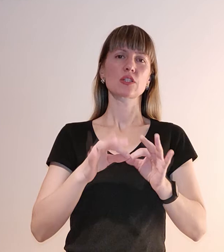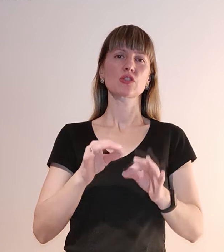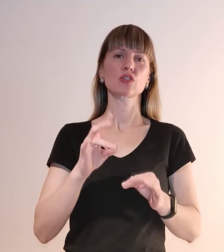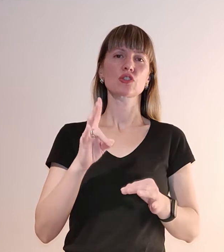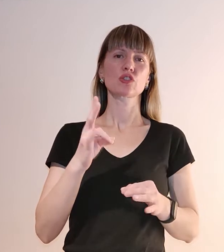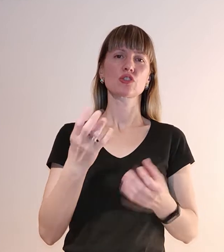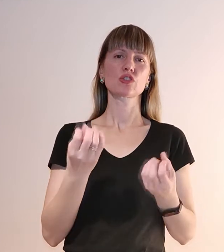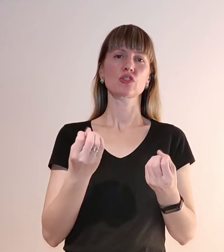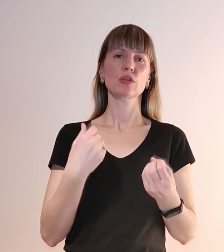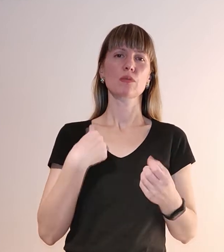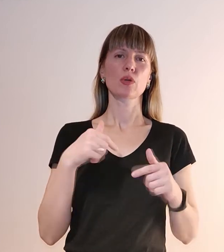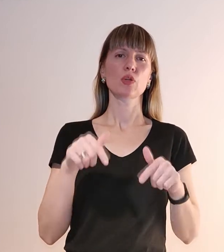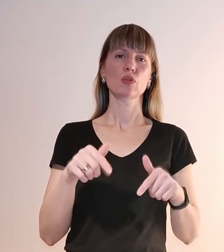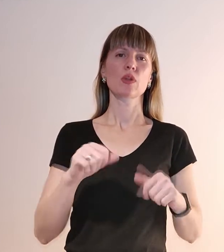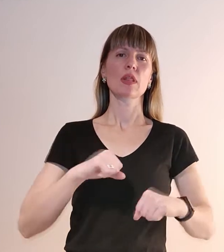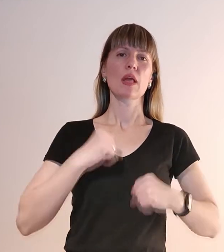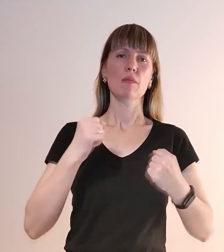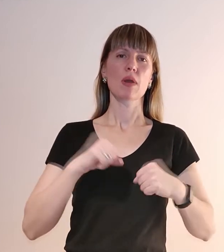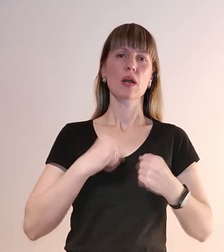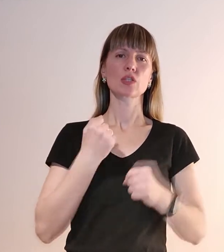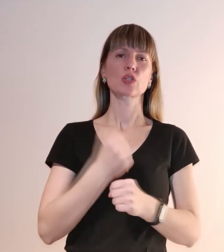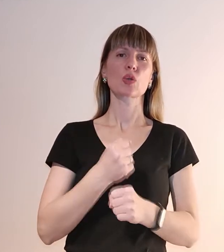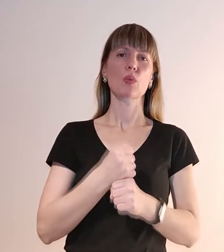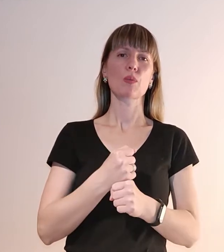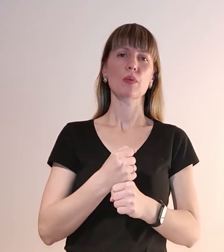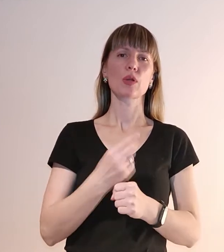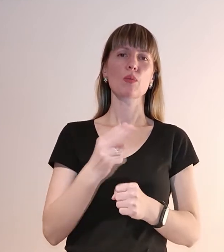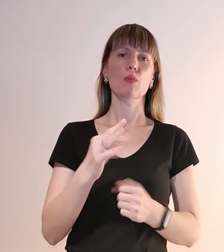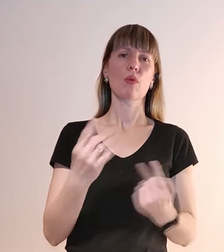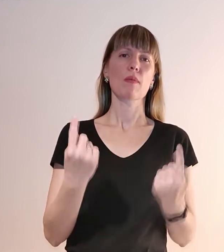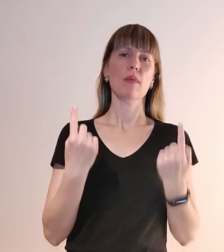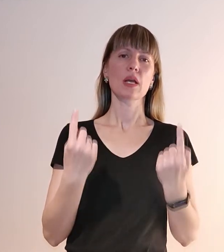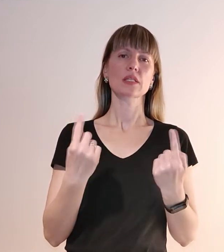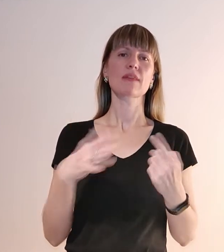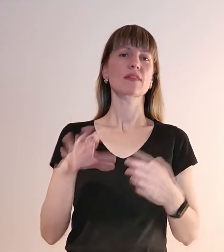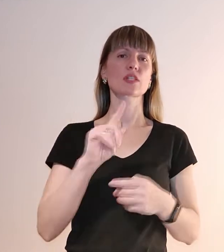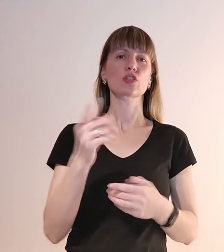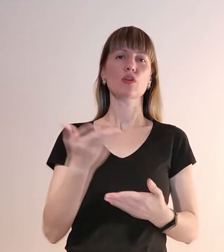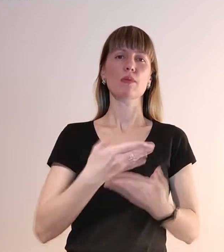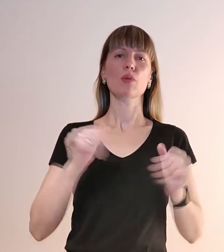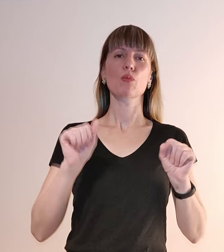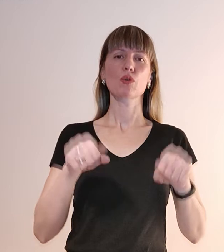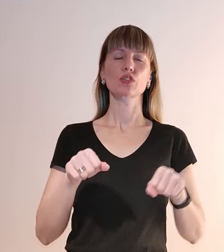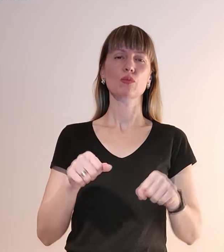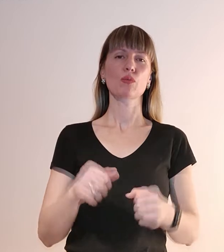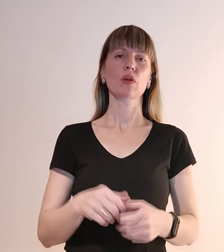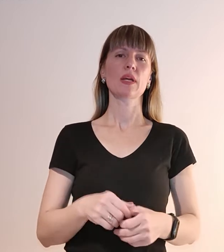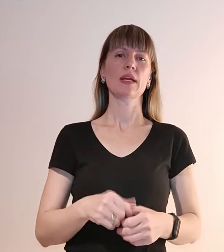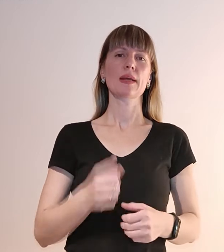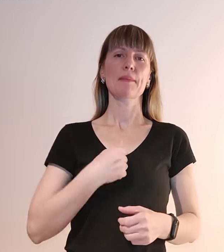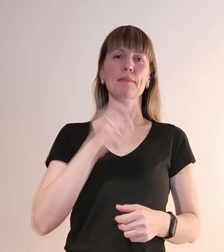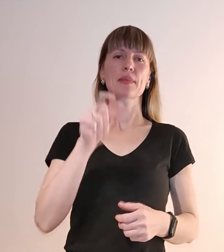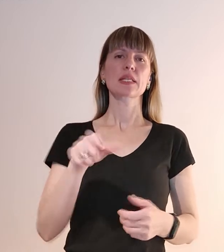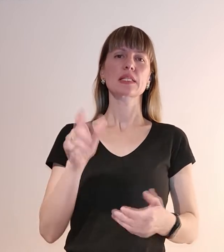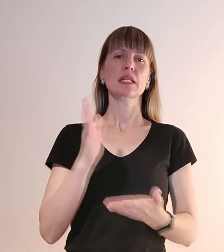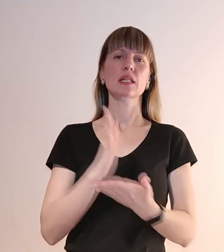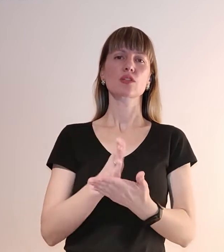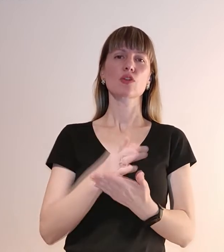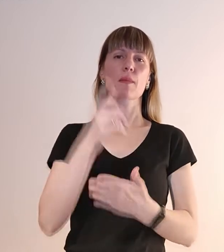ми тут намагаємося зробити по максимальному все, що ми можемо. Більці налаштовані впевнено до